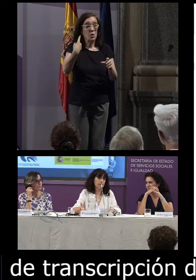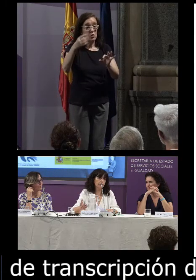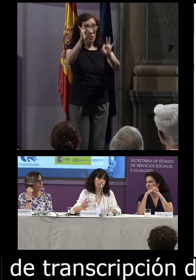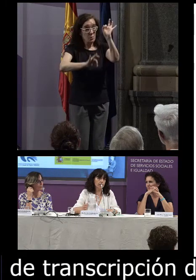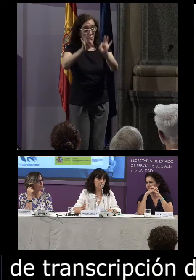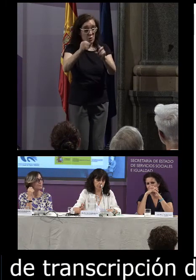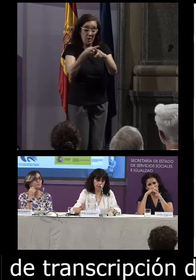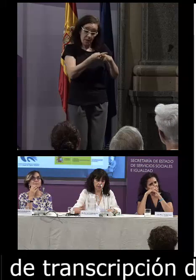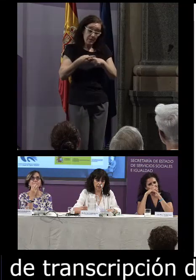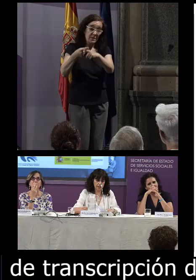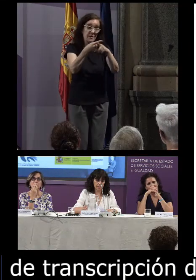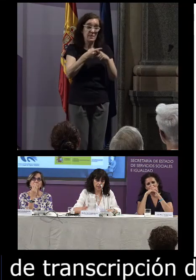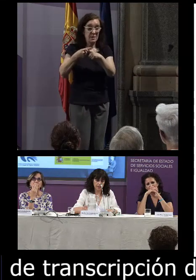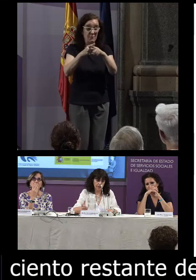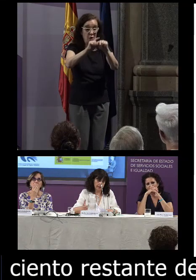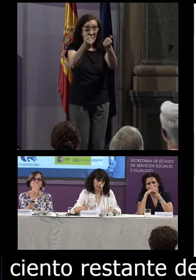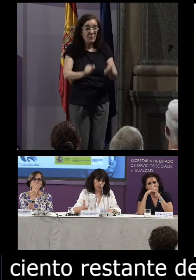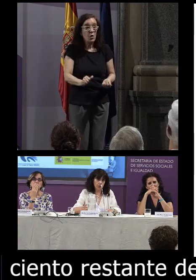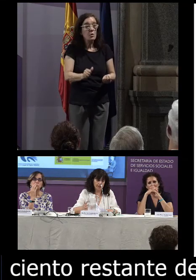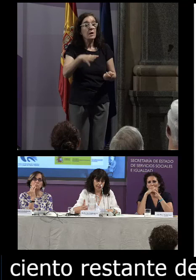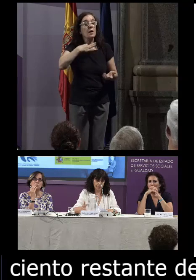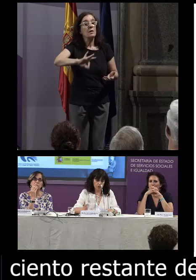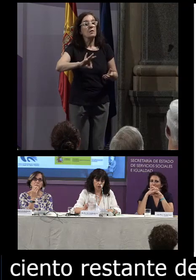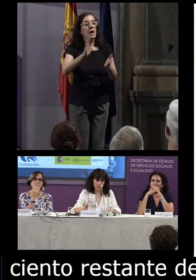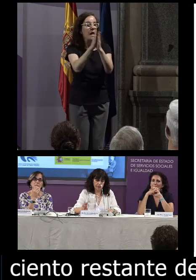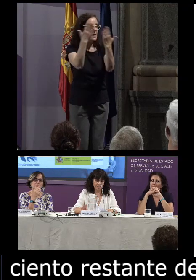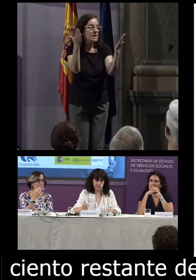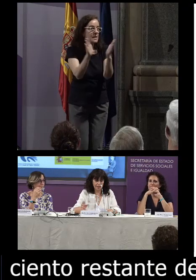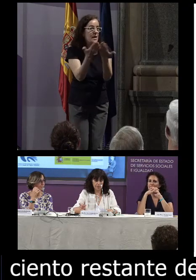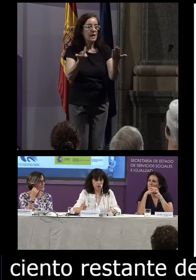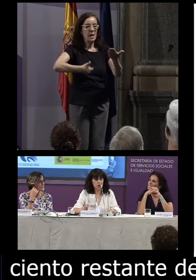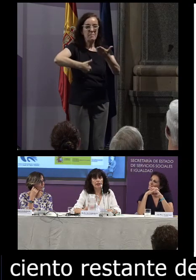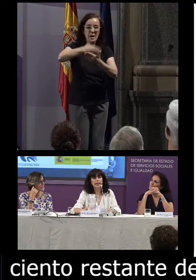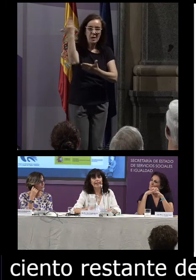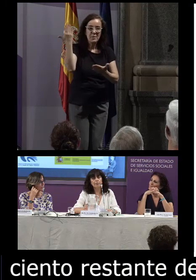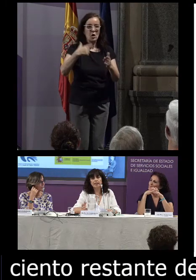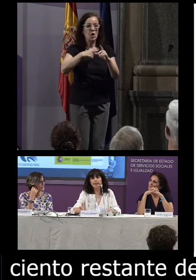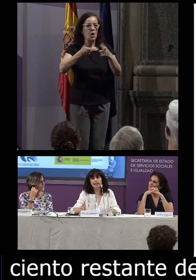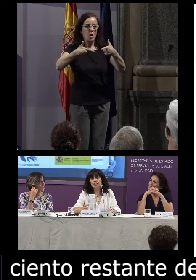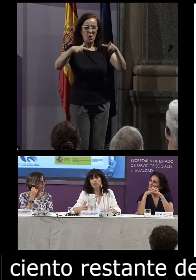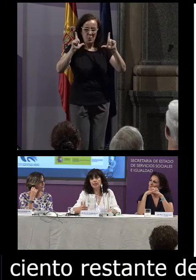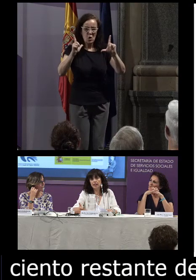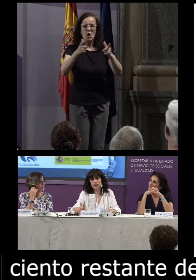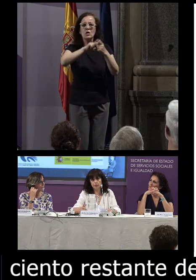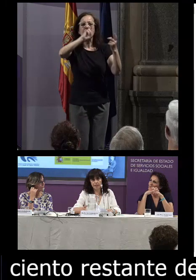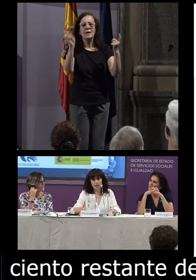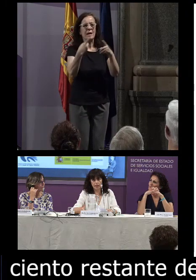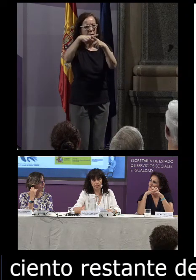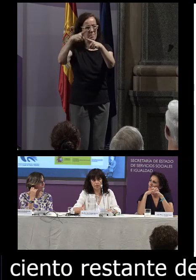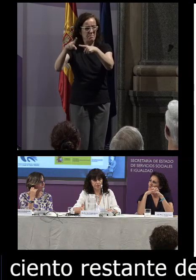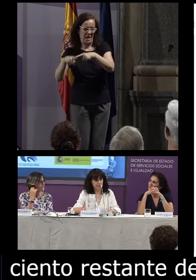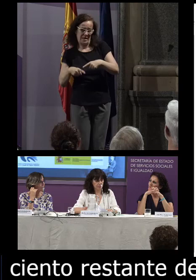distribuyen las formas adquiridas y que se producen en libros en prensa en blogs y en materiales también de carácter